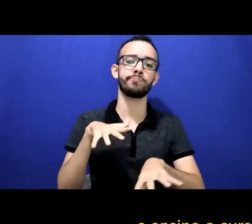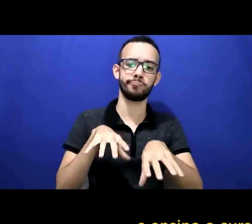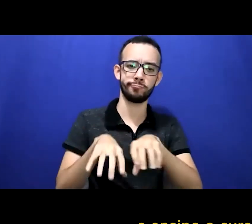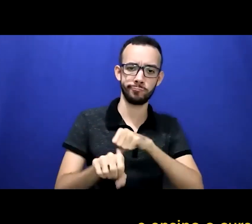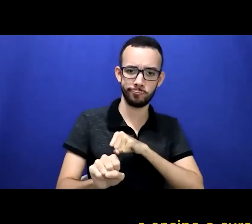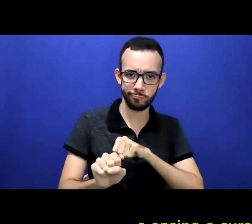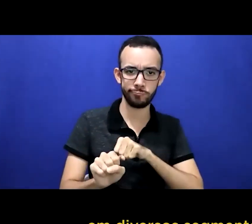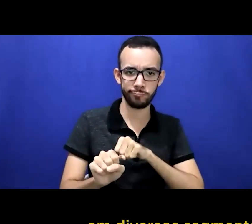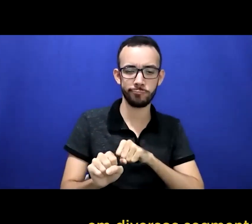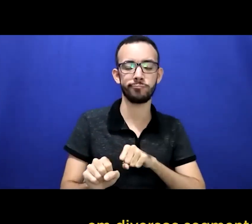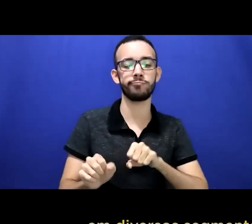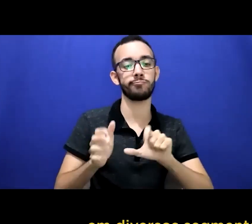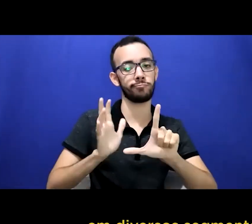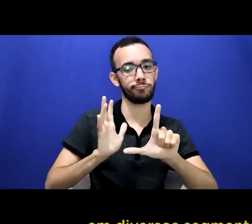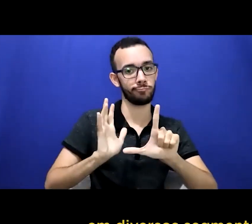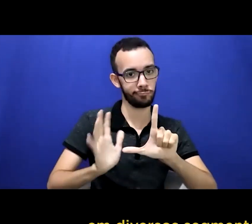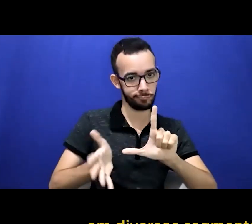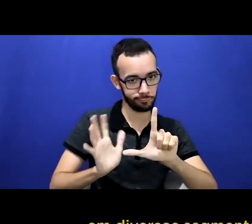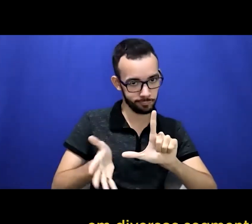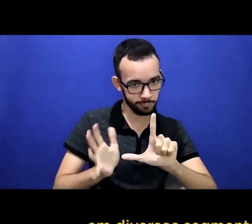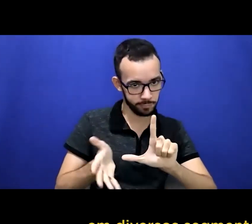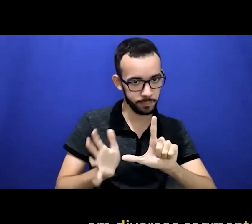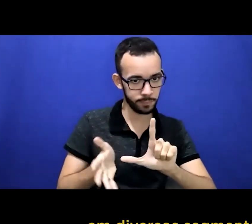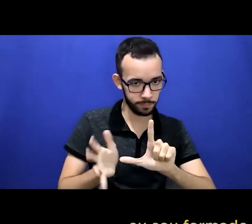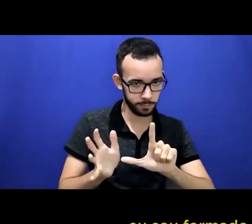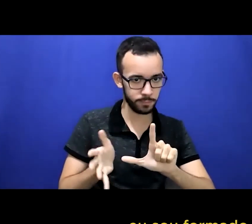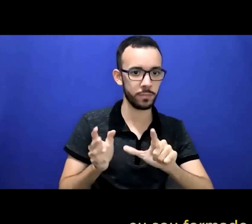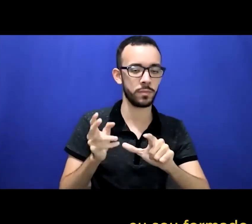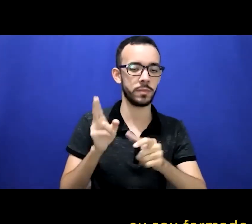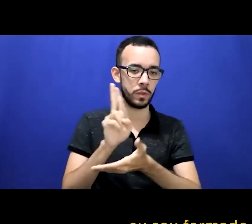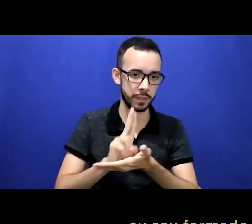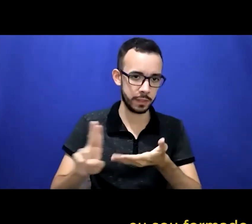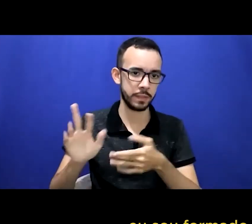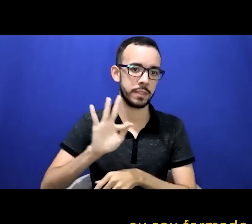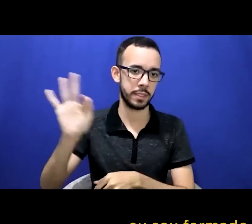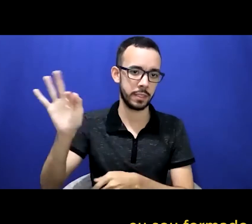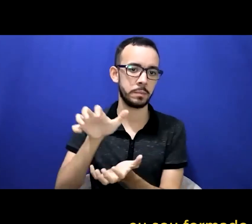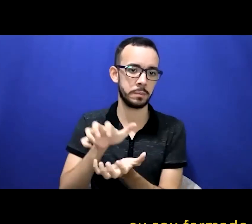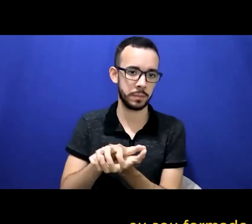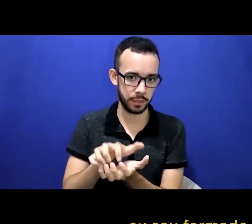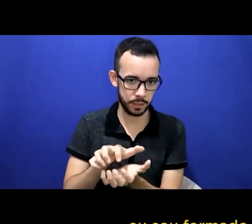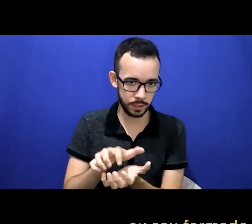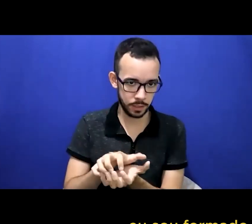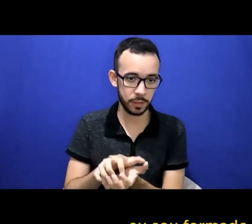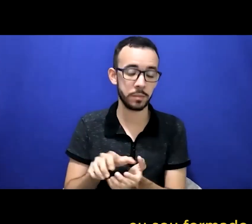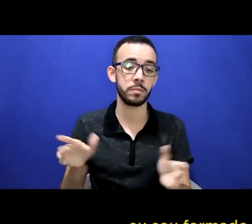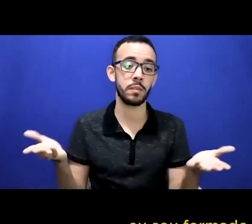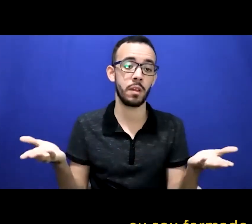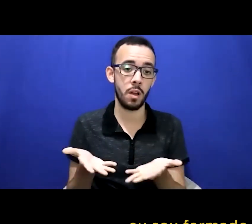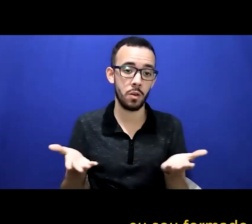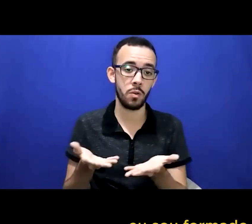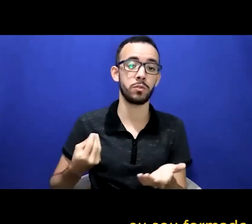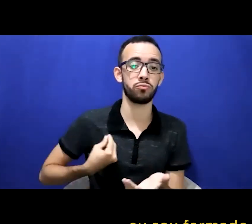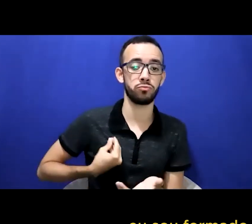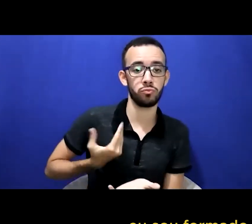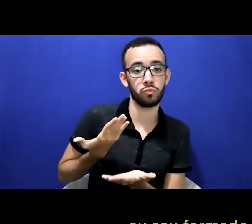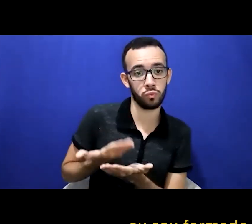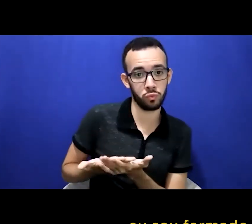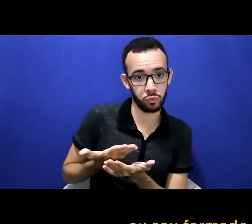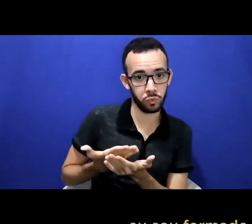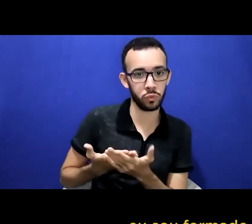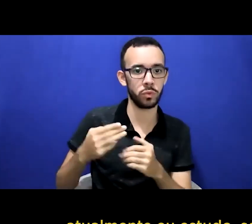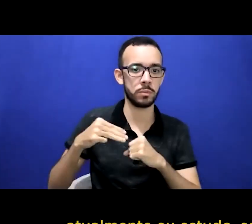instrutores, em diversos segmentos dentro desse centro. Eu sou formado em Letras Libras pela Universidade Federal de